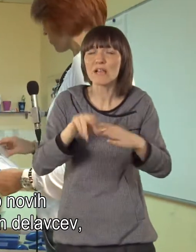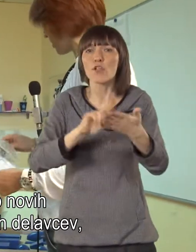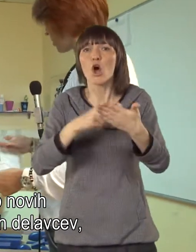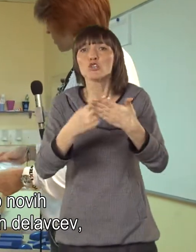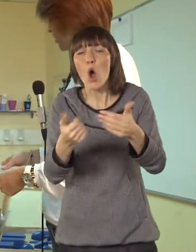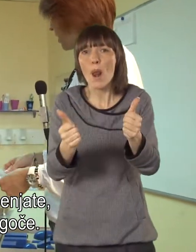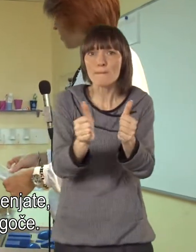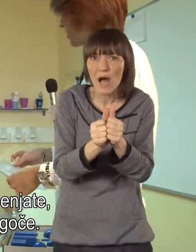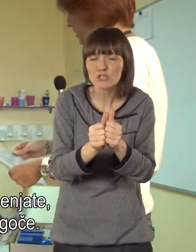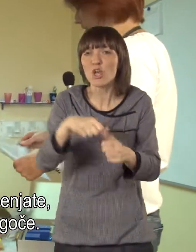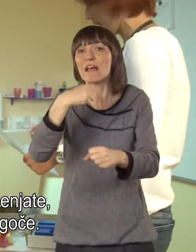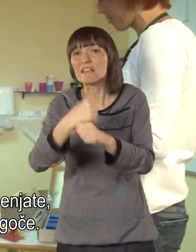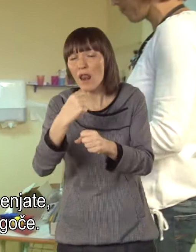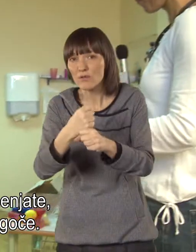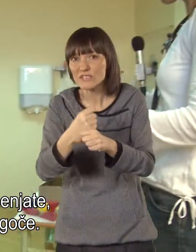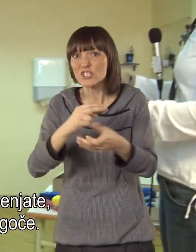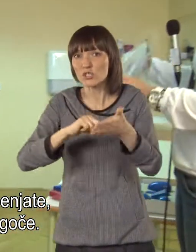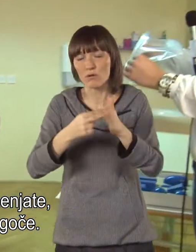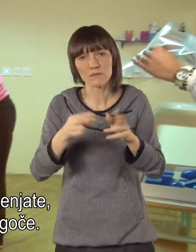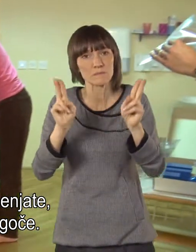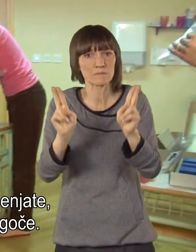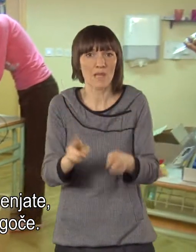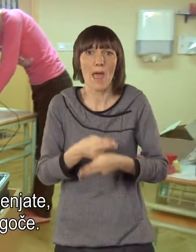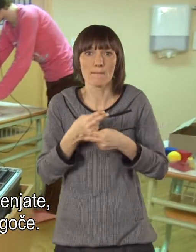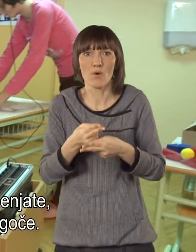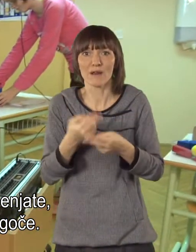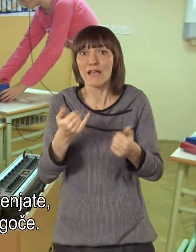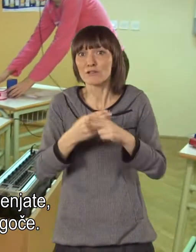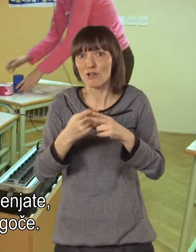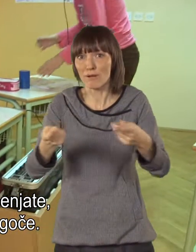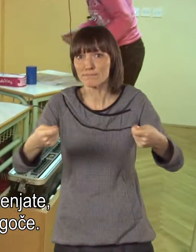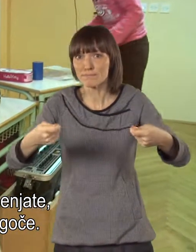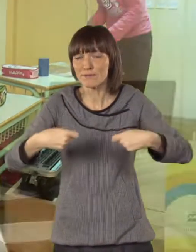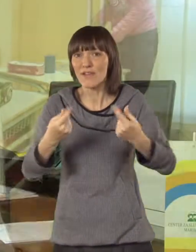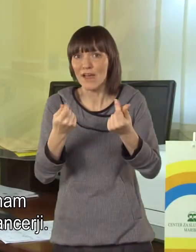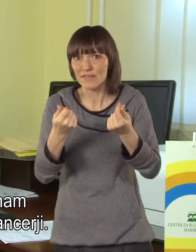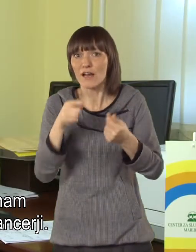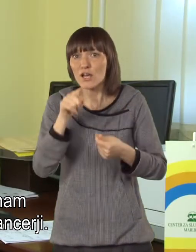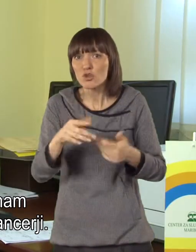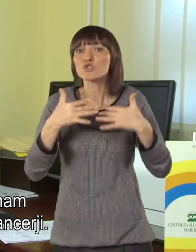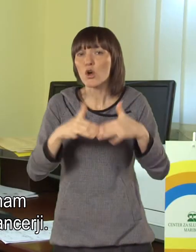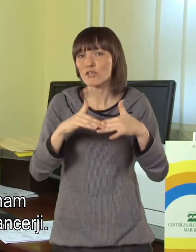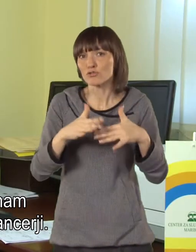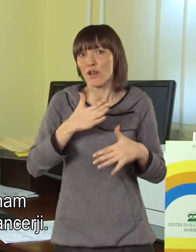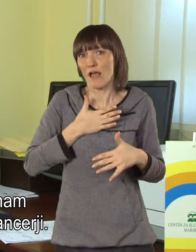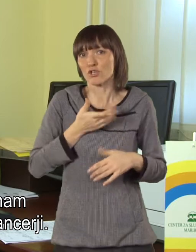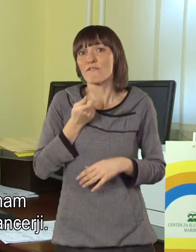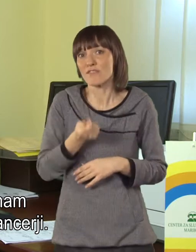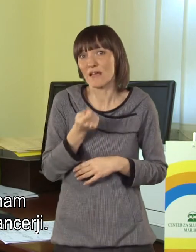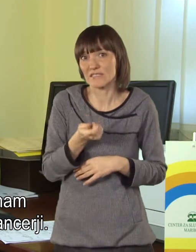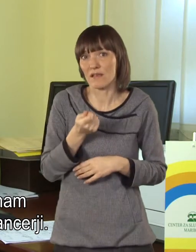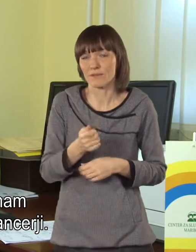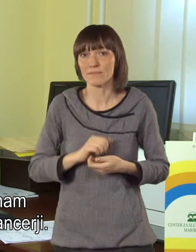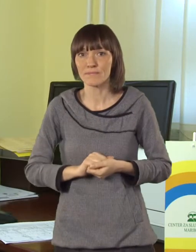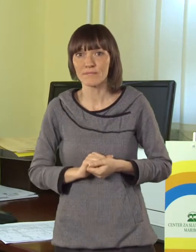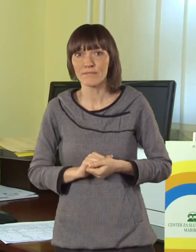strokovnih delavca ali tolmačev, kot omenjate, praktično ne mogoče. Tako so nam pojasnili naši